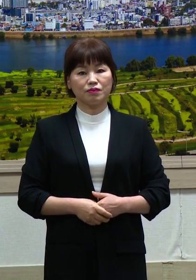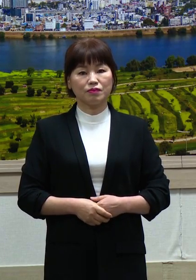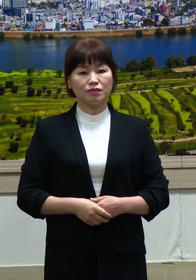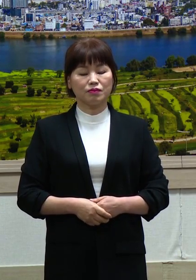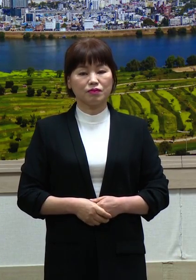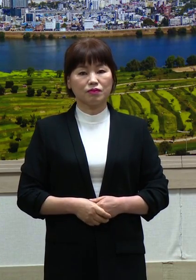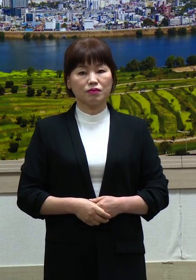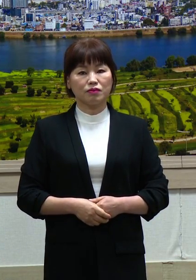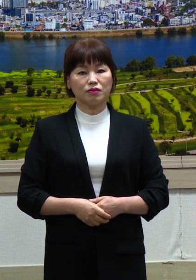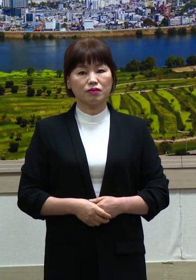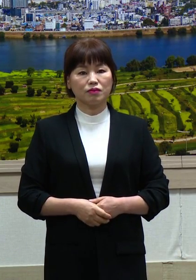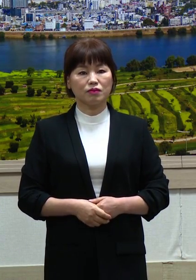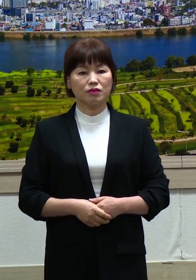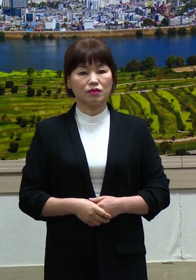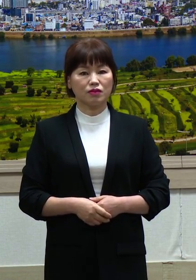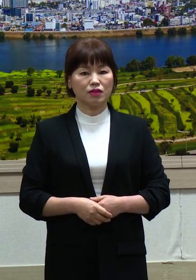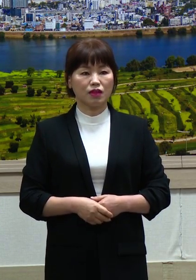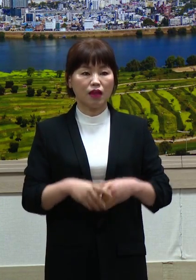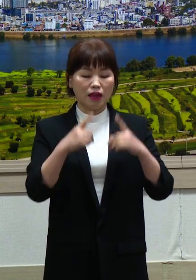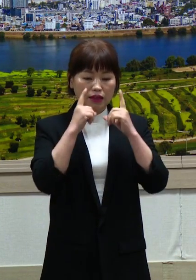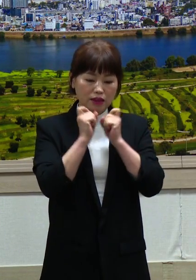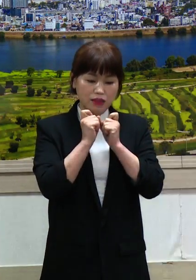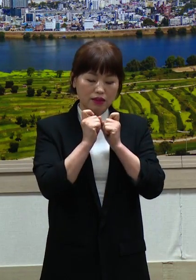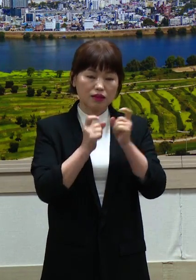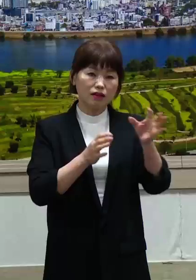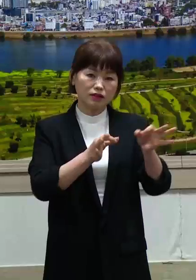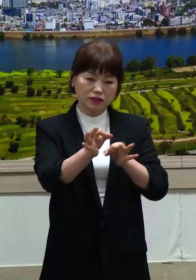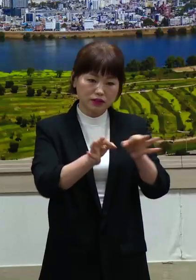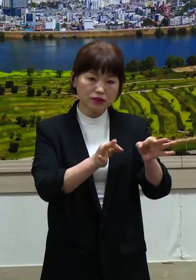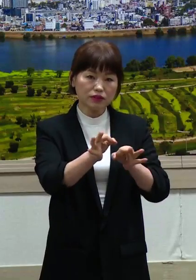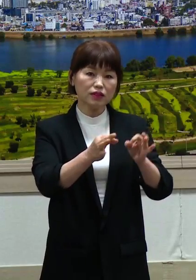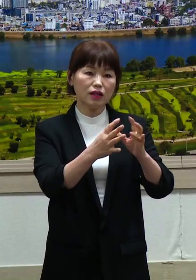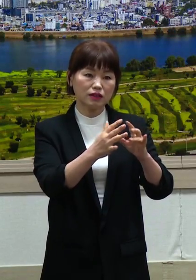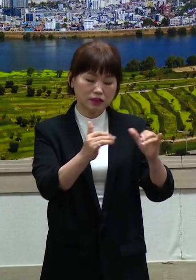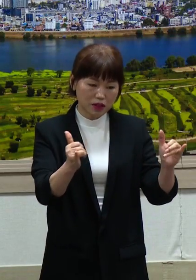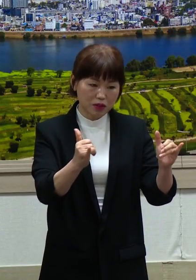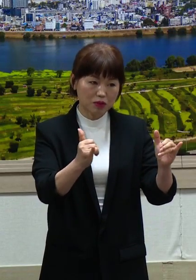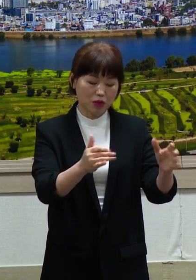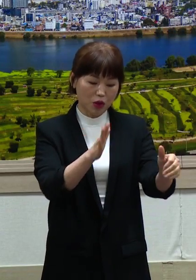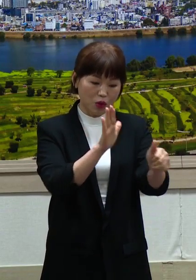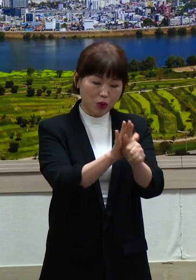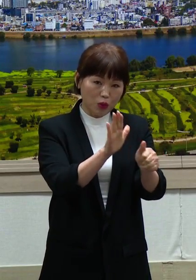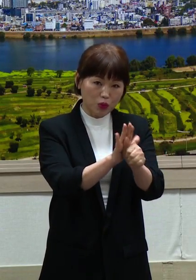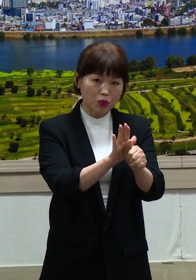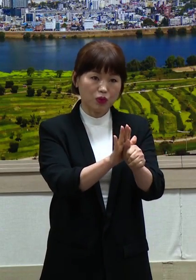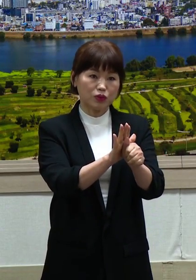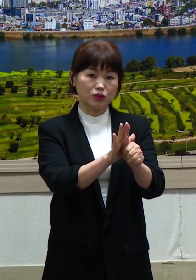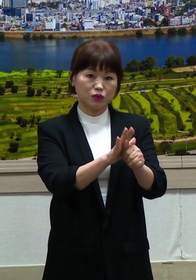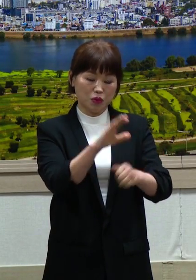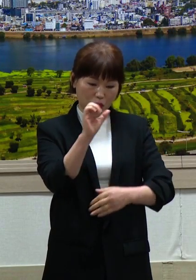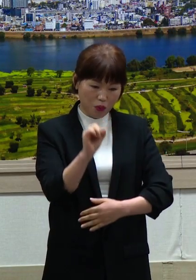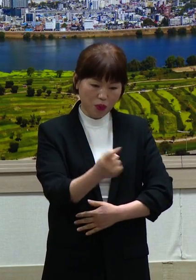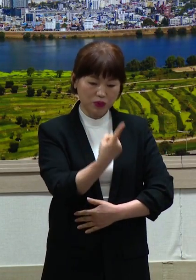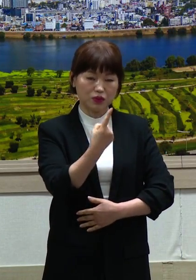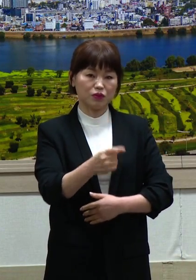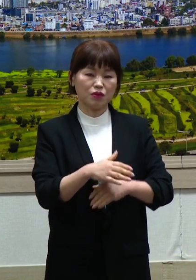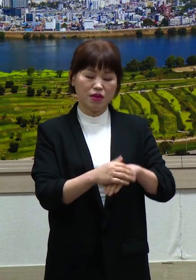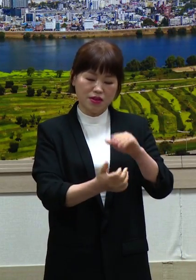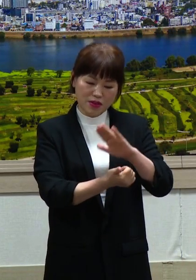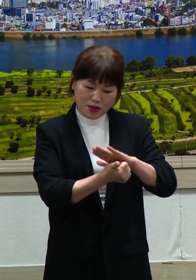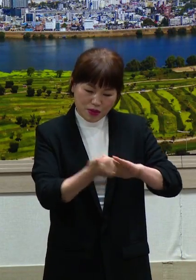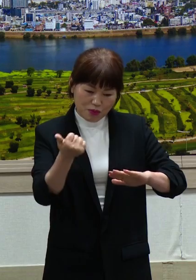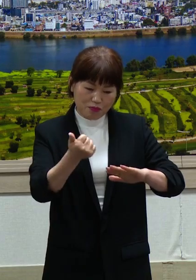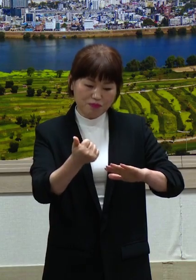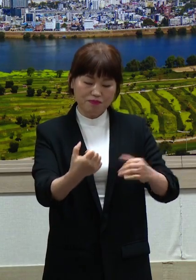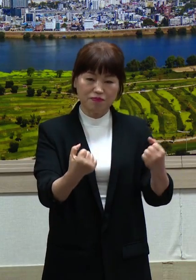하지만 소상공인에 대한 지원으로 지역경제의 활력을 불어넣는 희망의 불씨가